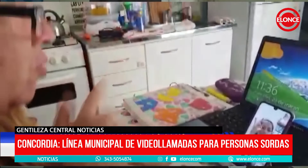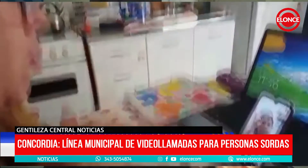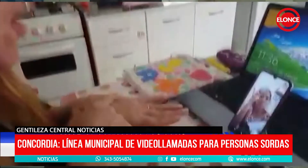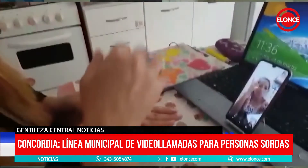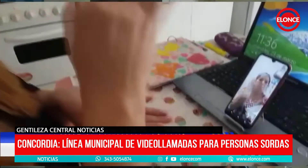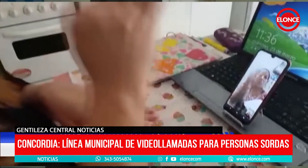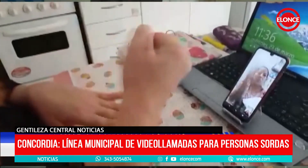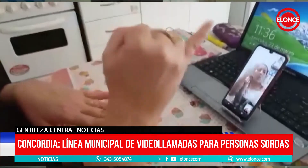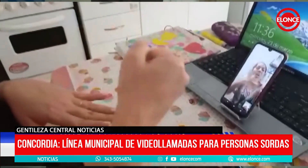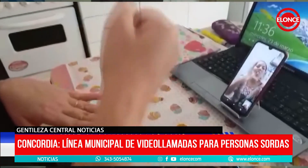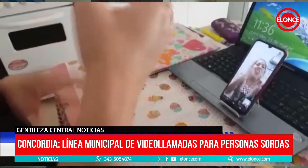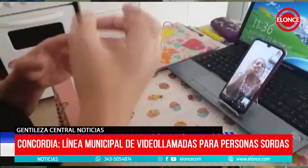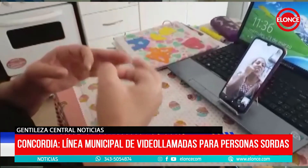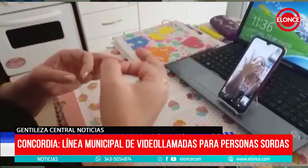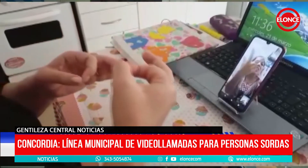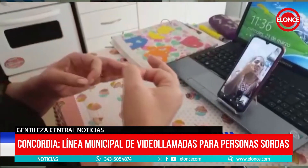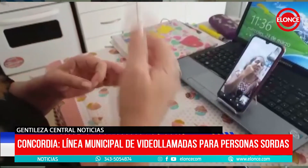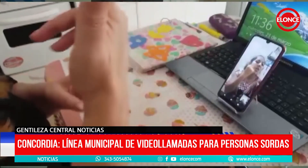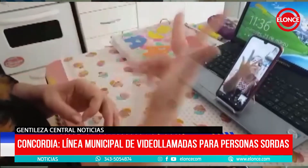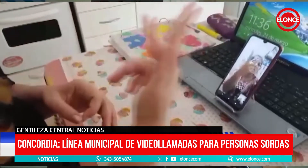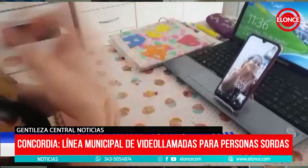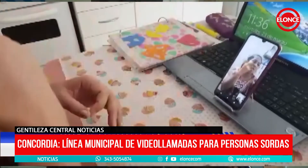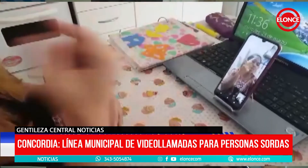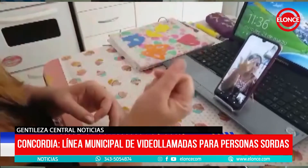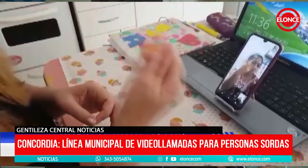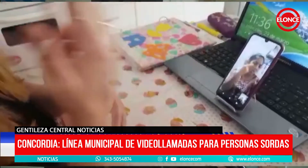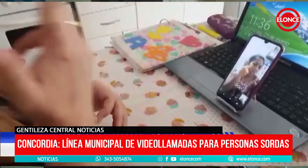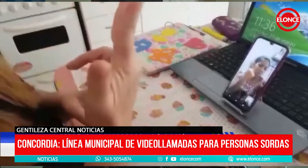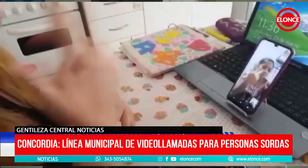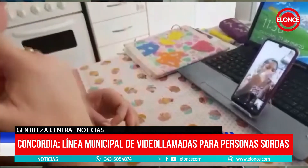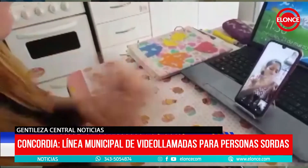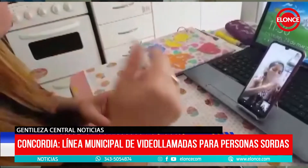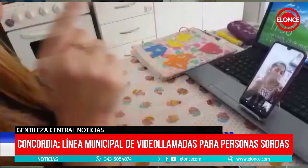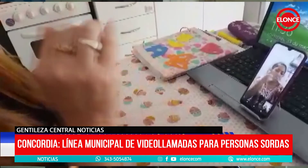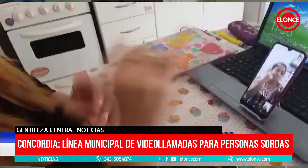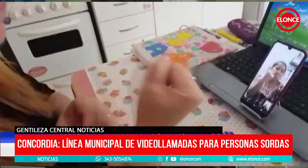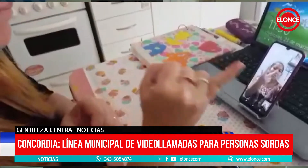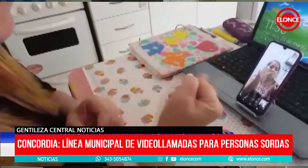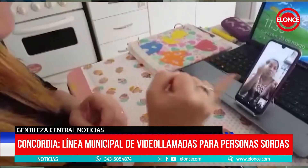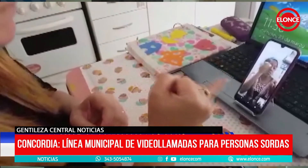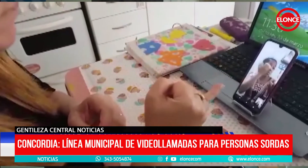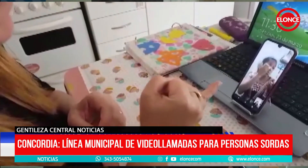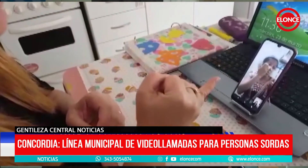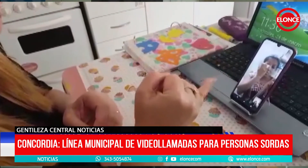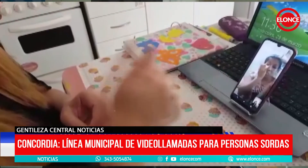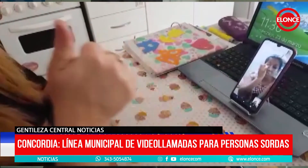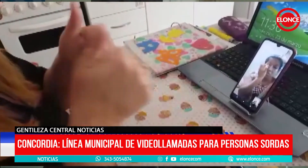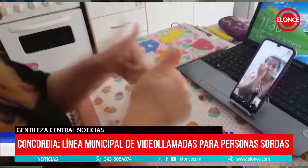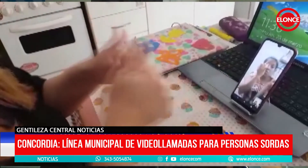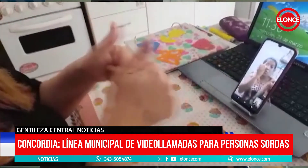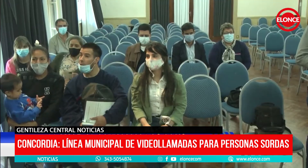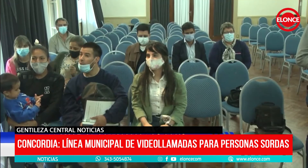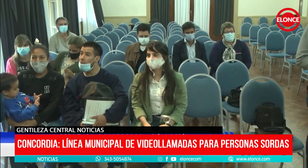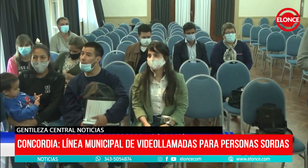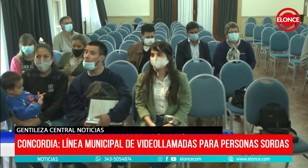doctor, por ejemplo. Exactamente. Nos hacen una videollamada, la persona sorda se comunica conmigo y yo le interpreto al